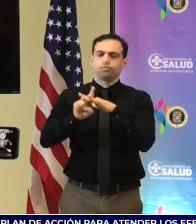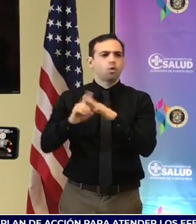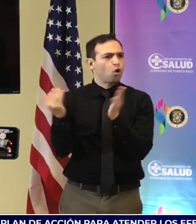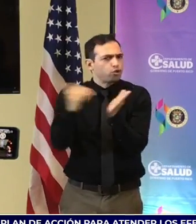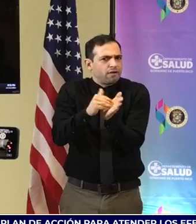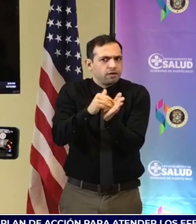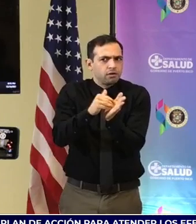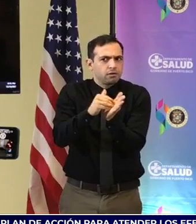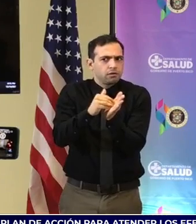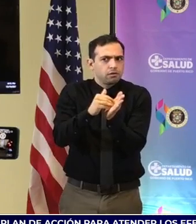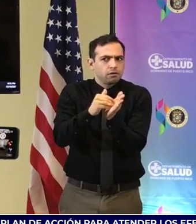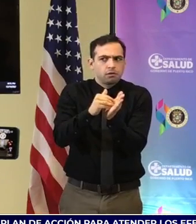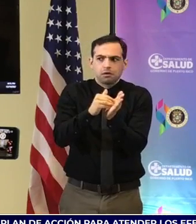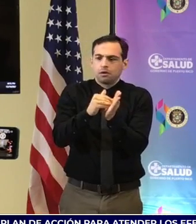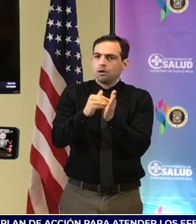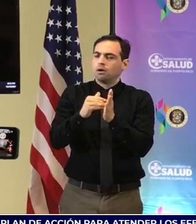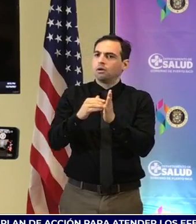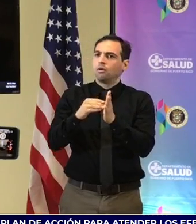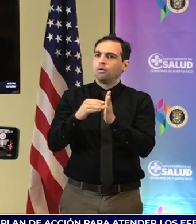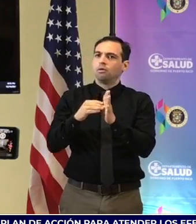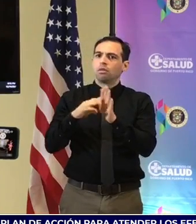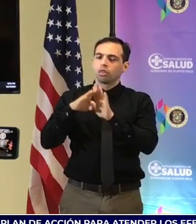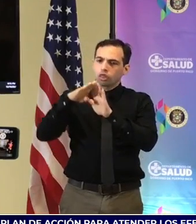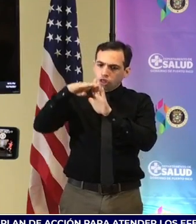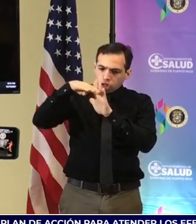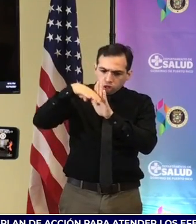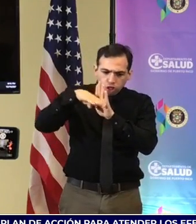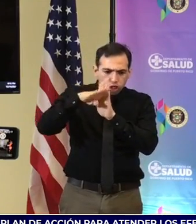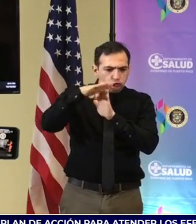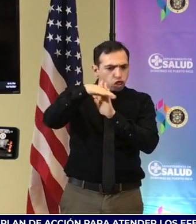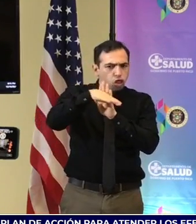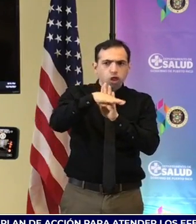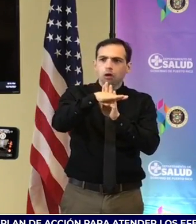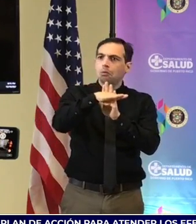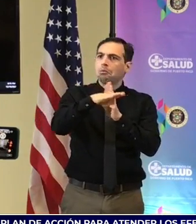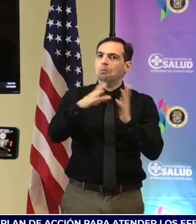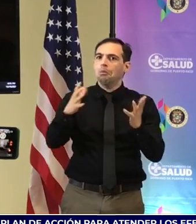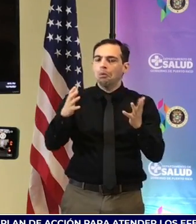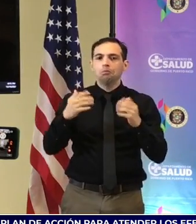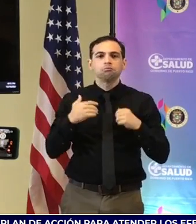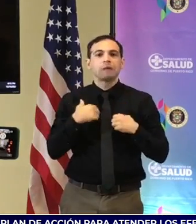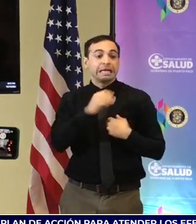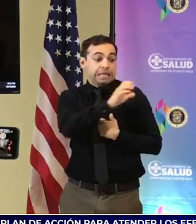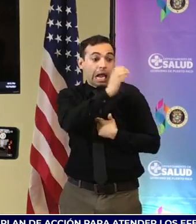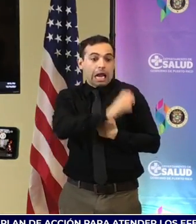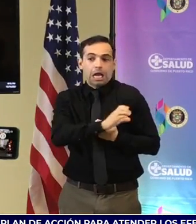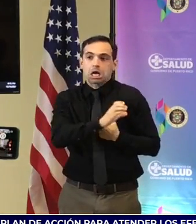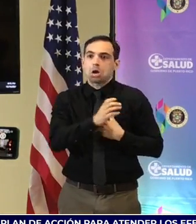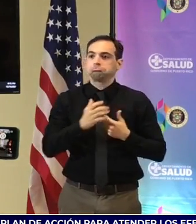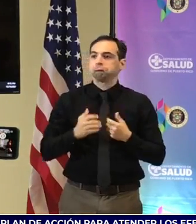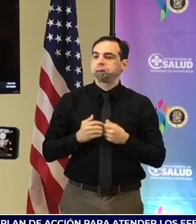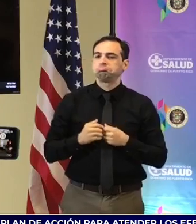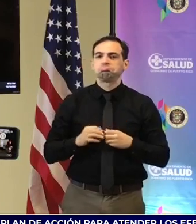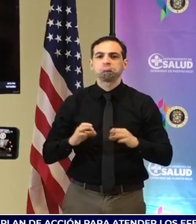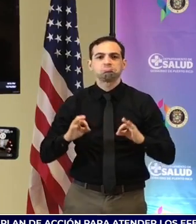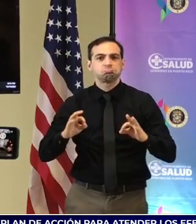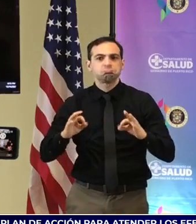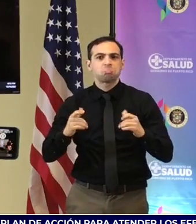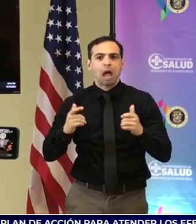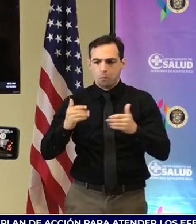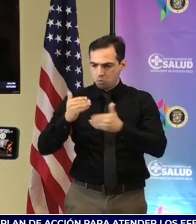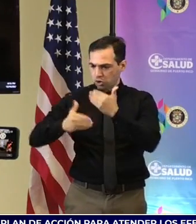condición se ha estabilizado. Dentro de la clínica, el proceso de cita es rápido